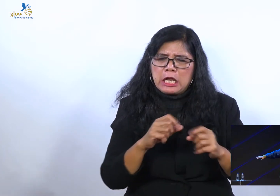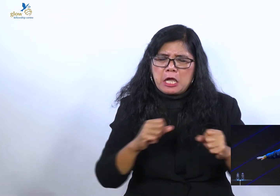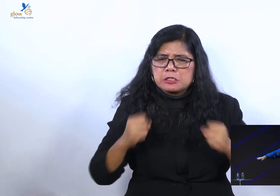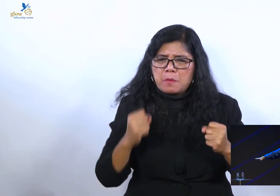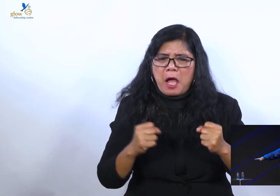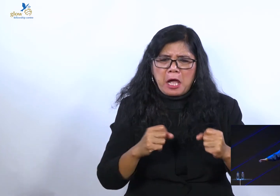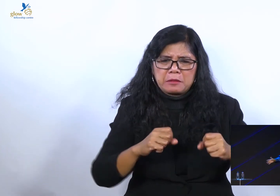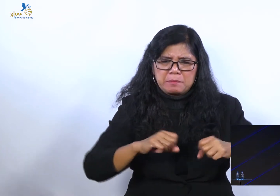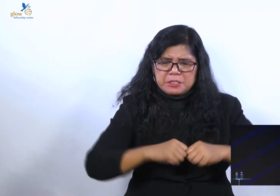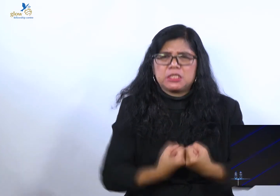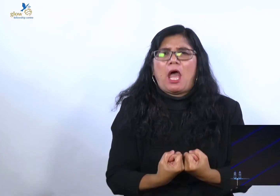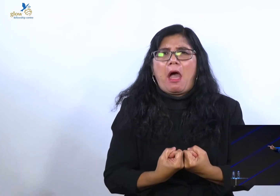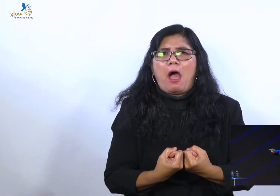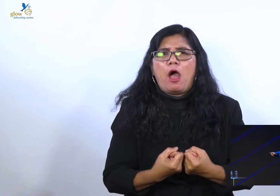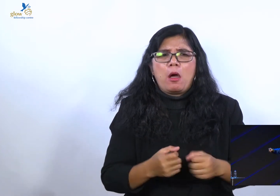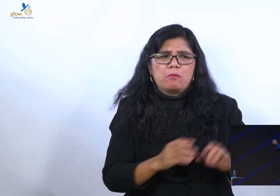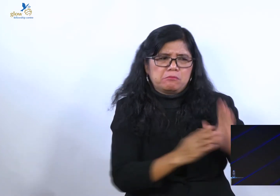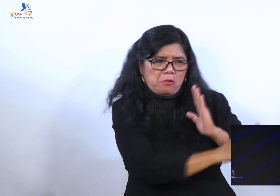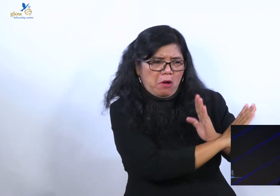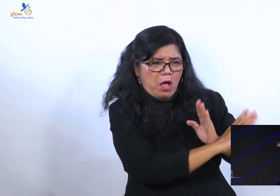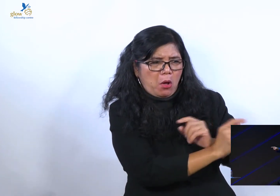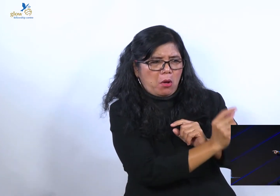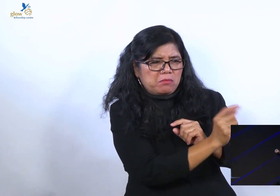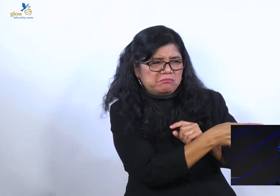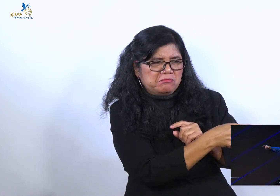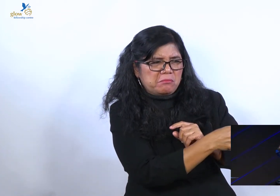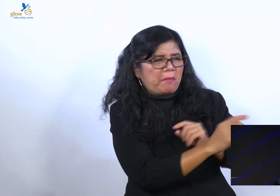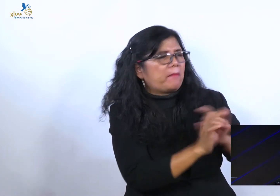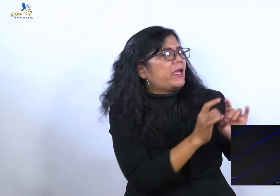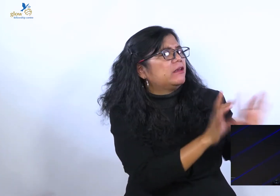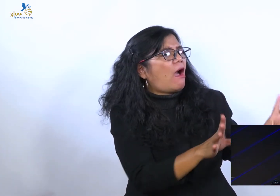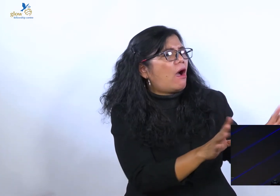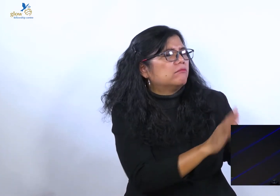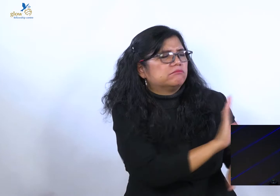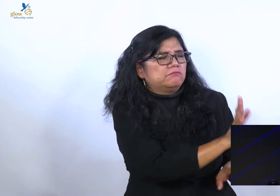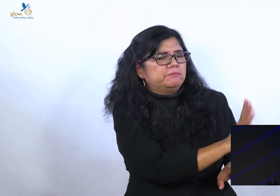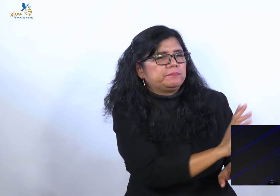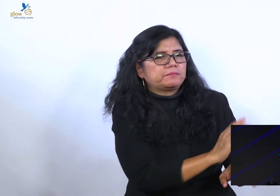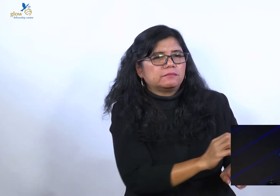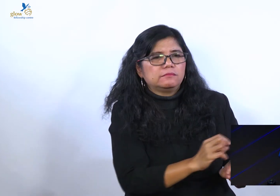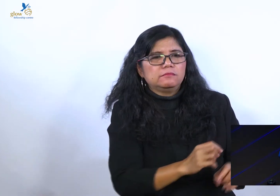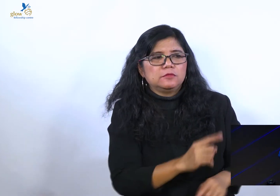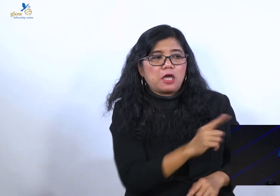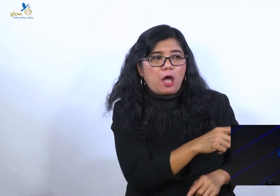menolak orang lain. Sambil berkata kami berbeda. Karena saya bukan kamu. Dan kamu bukan saya.